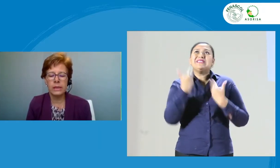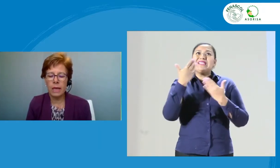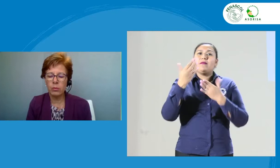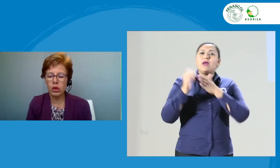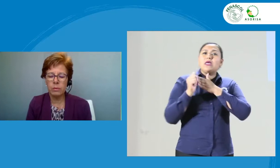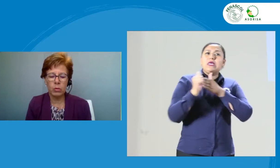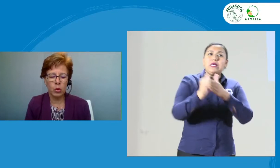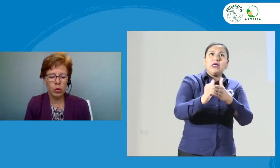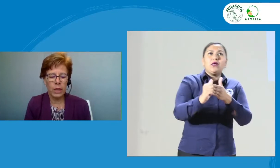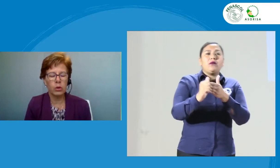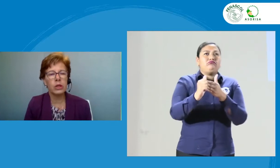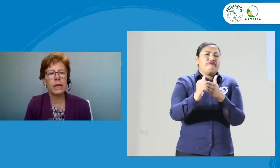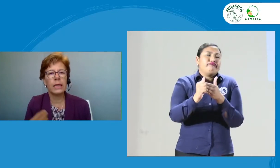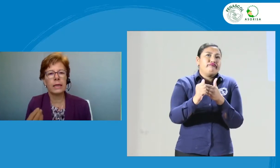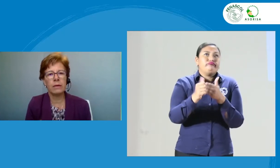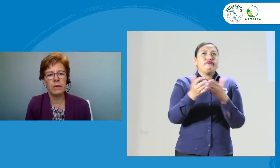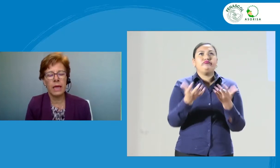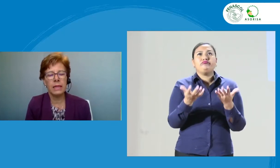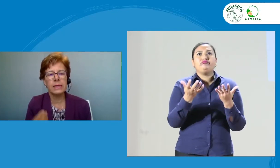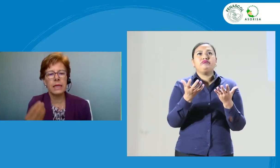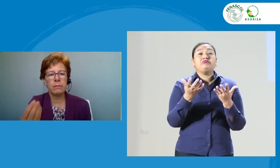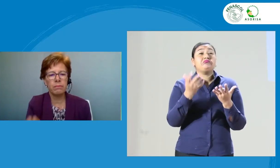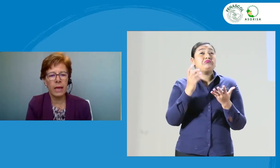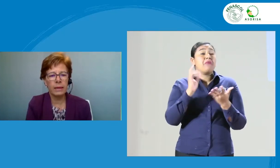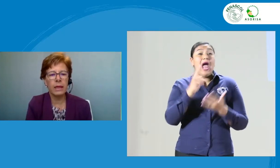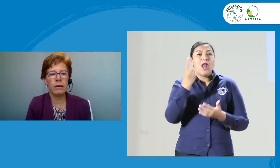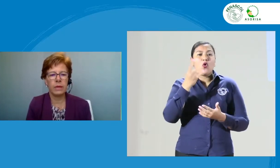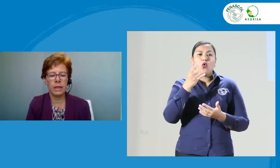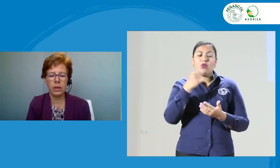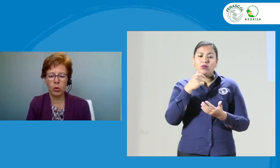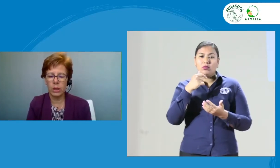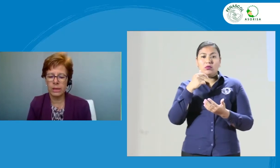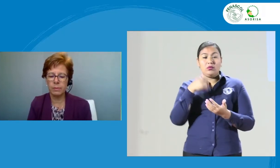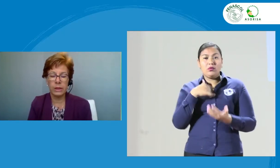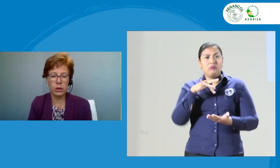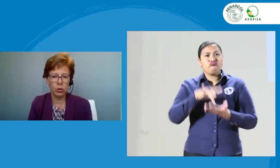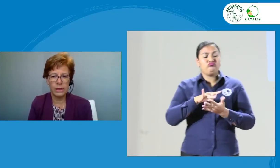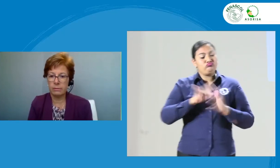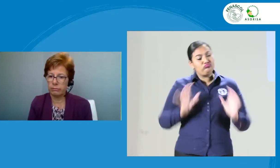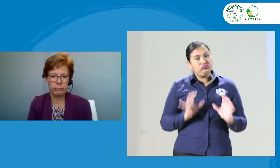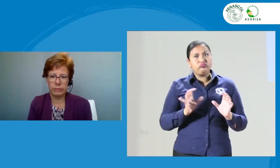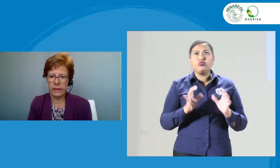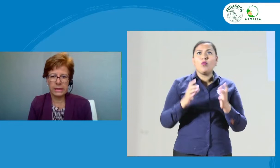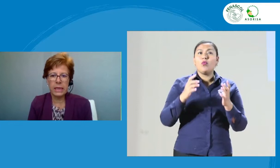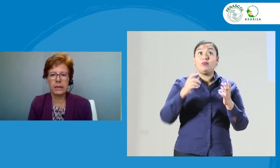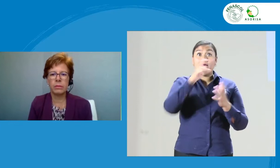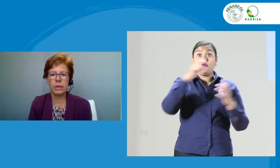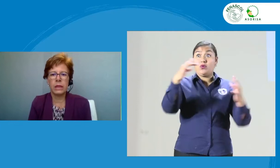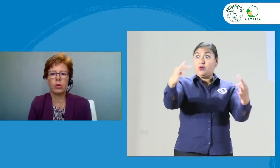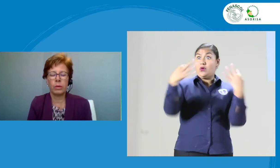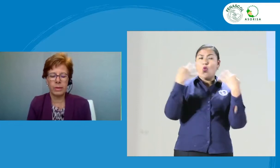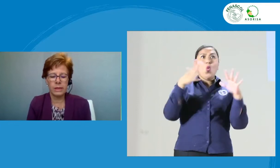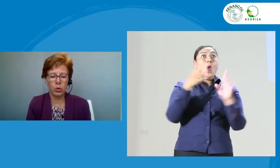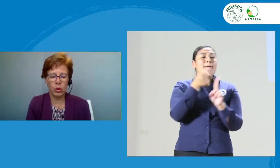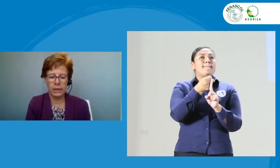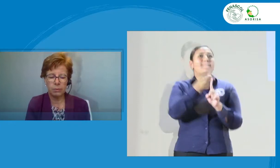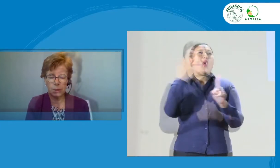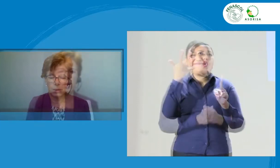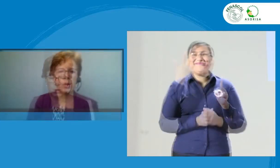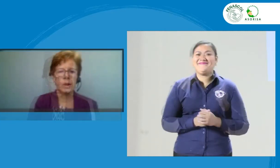hacer cuando estamos involucrados en actividades que impactan la vida de otras personas. Exactamente lo que lo debemos